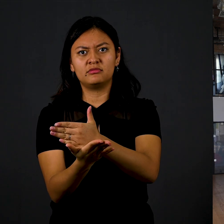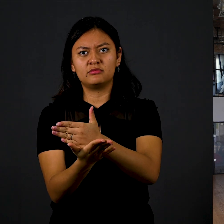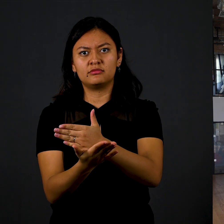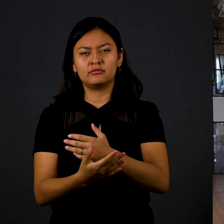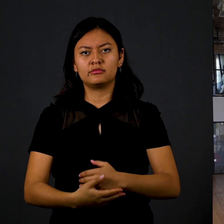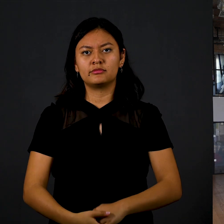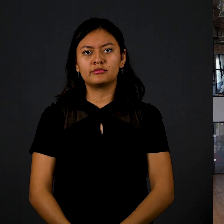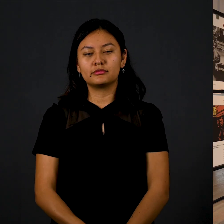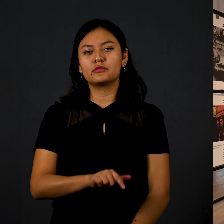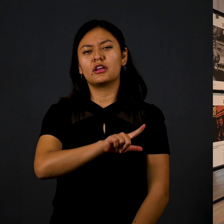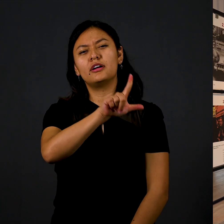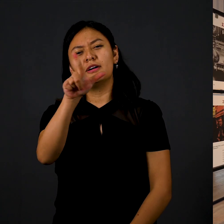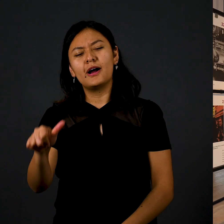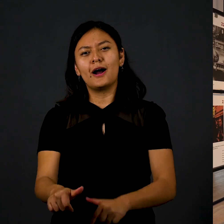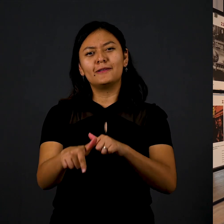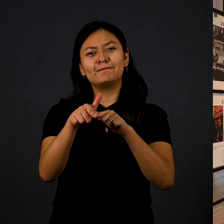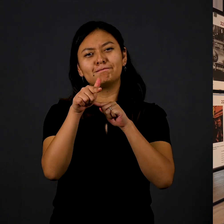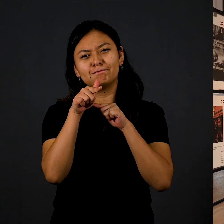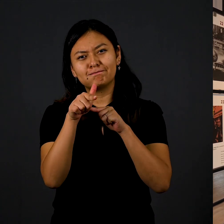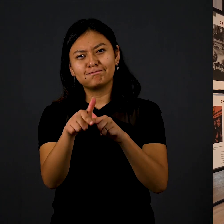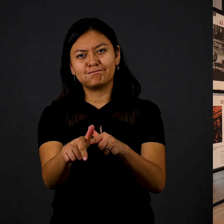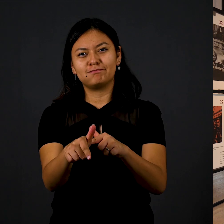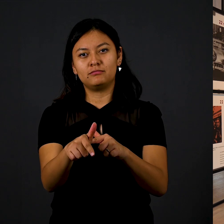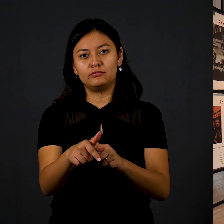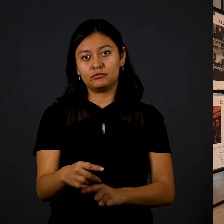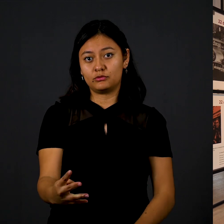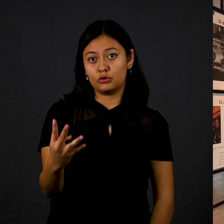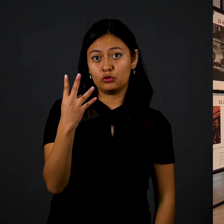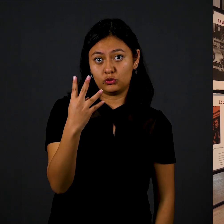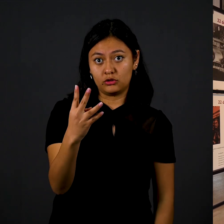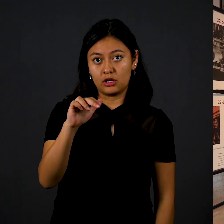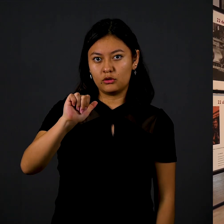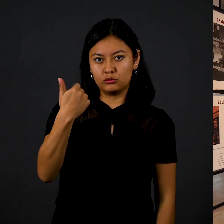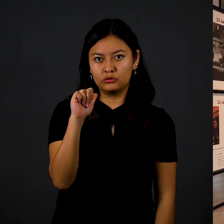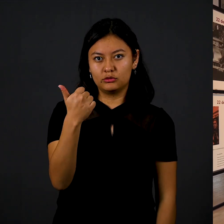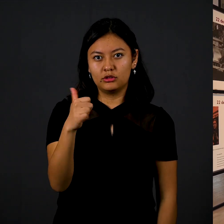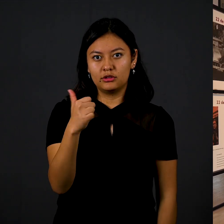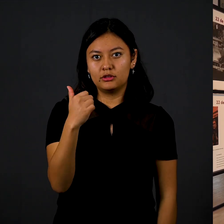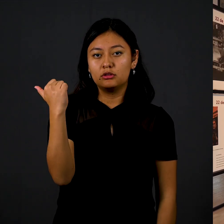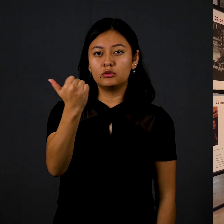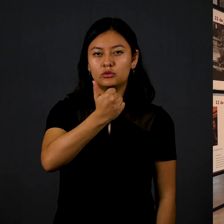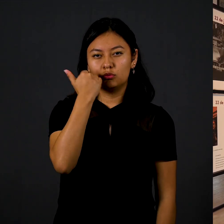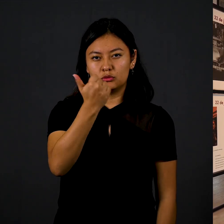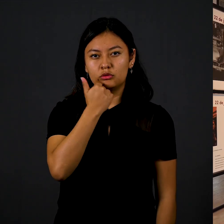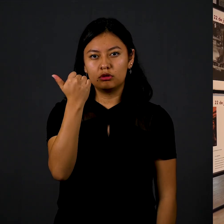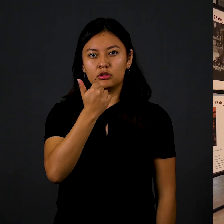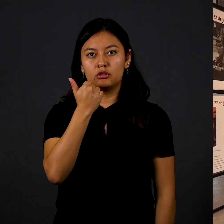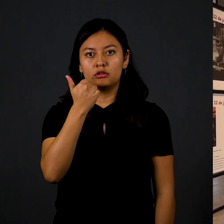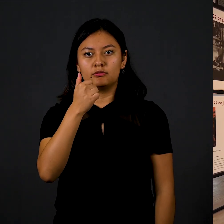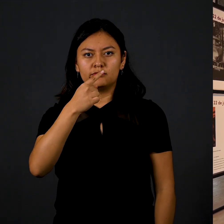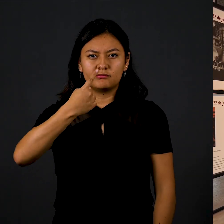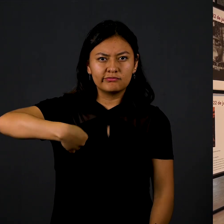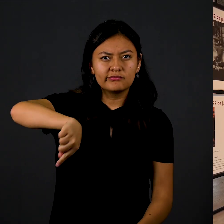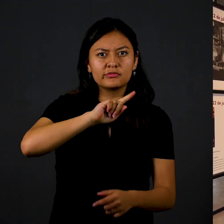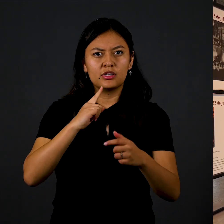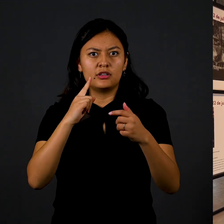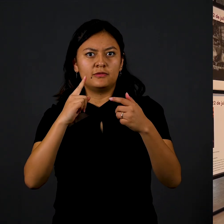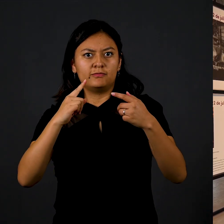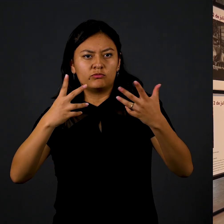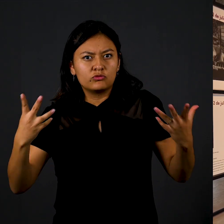¿Qué seguía? El 4 de agosto, los estudiantes ya más organizados hacen público el